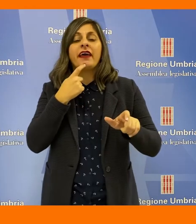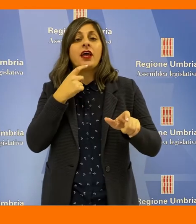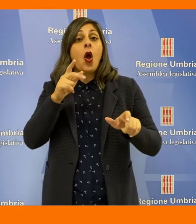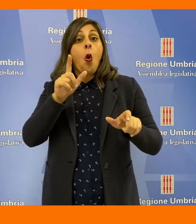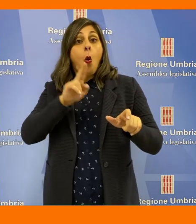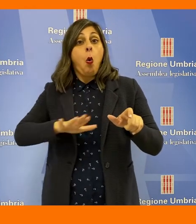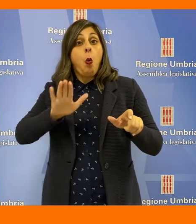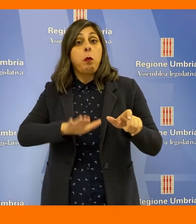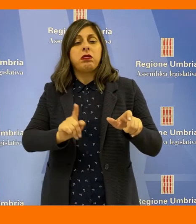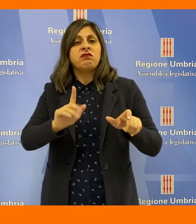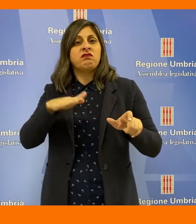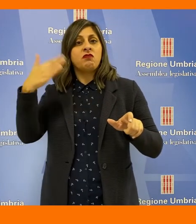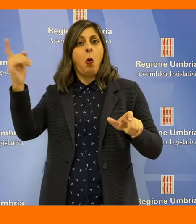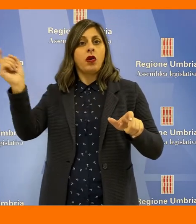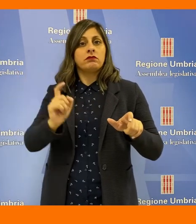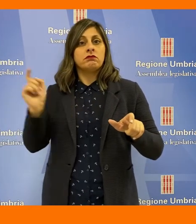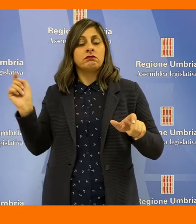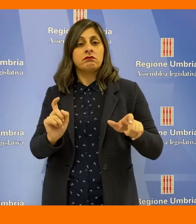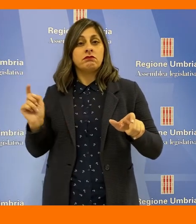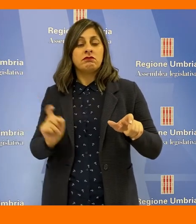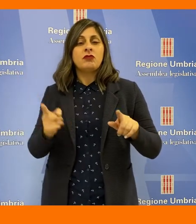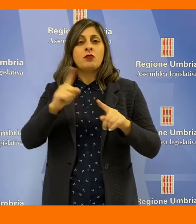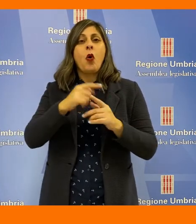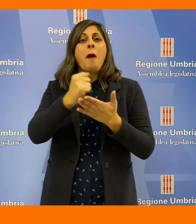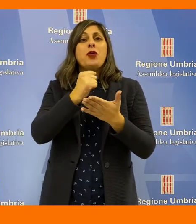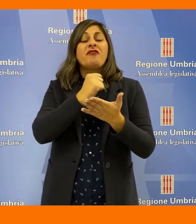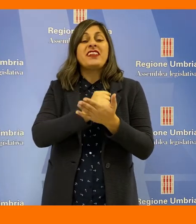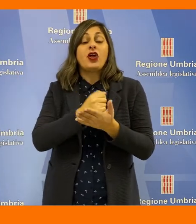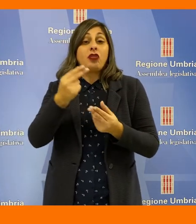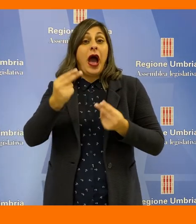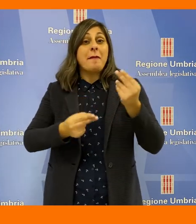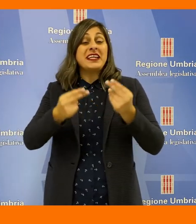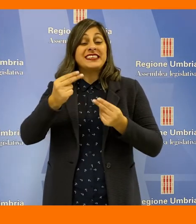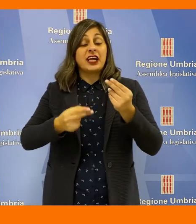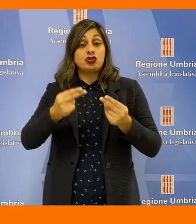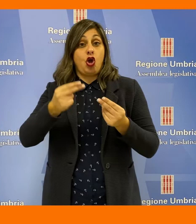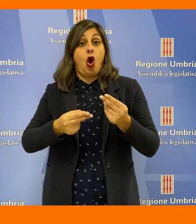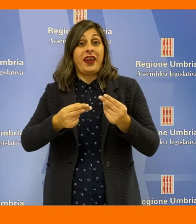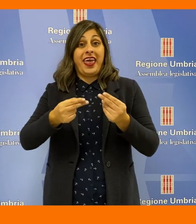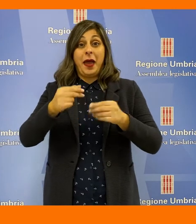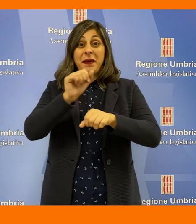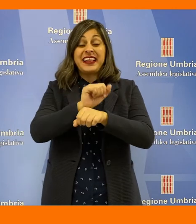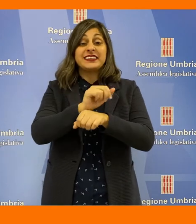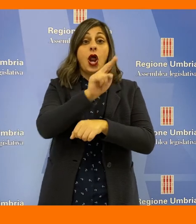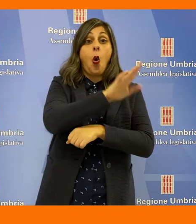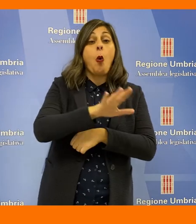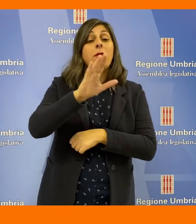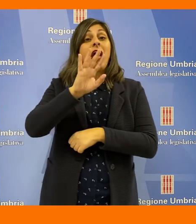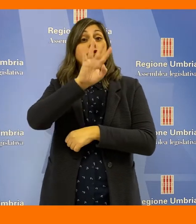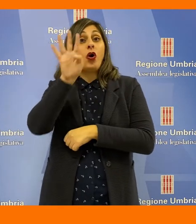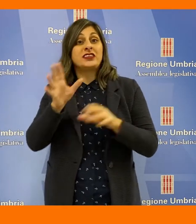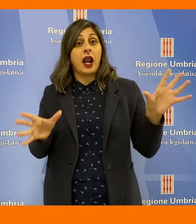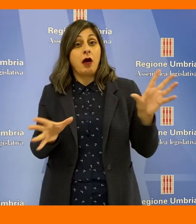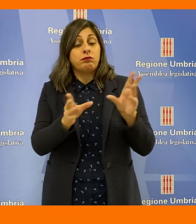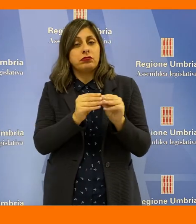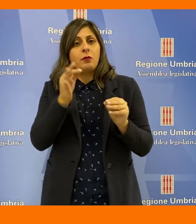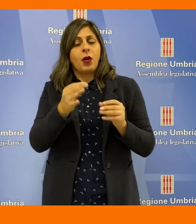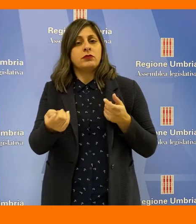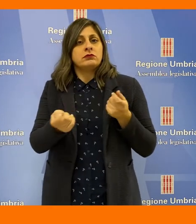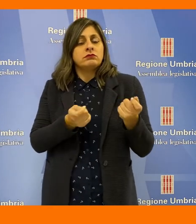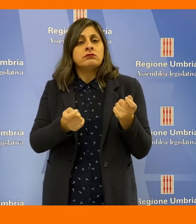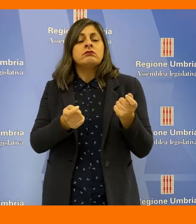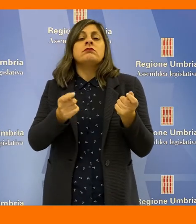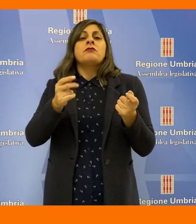persone lontane dall'Umbria, con l'unificazione del provveditorato dell'amministrazione penitenziaria di Umbria e Toscana, che gestisce la